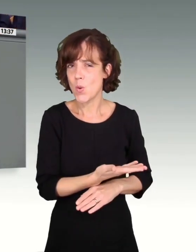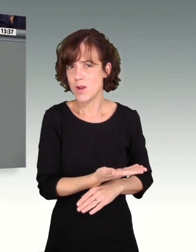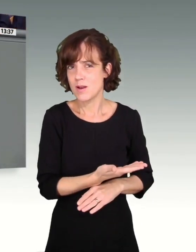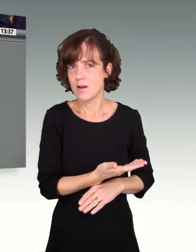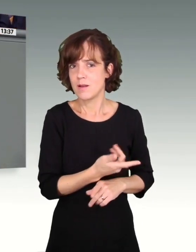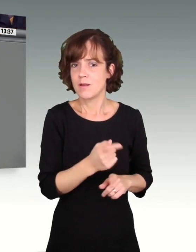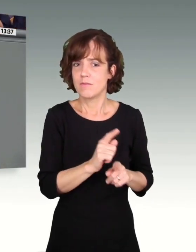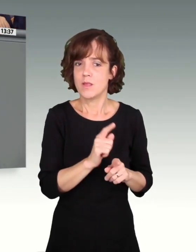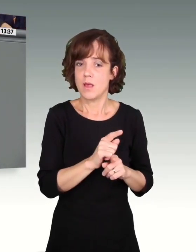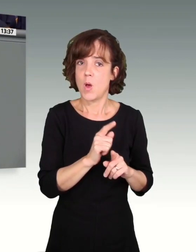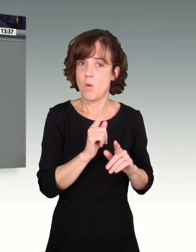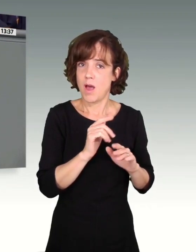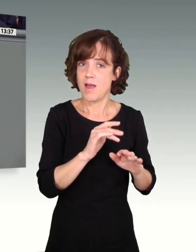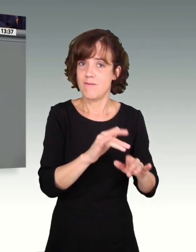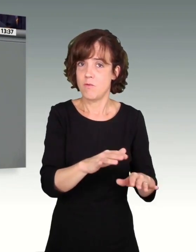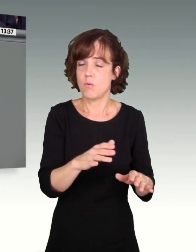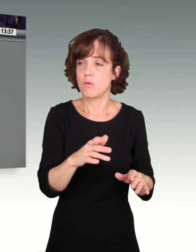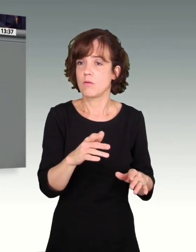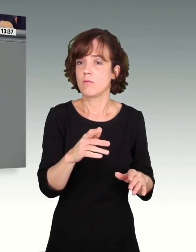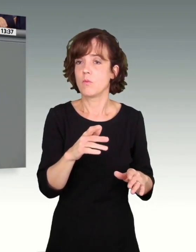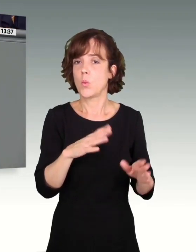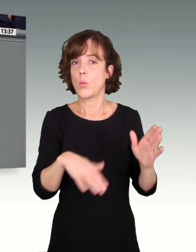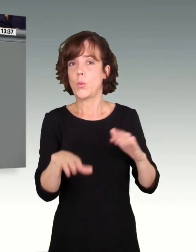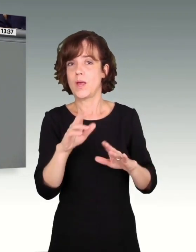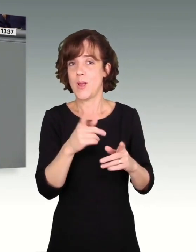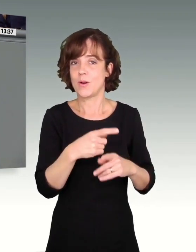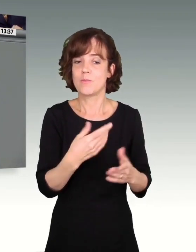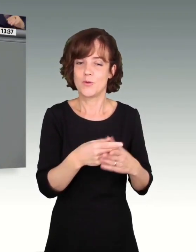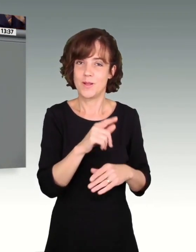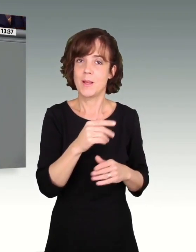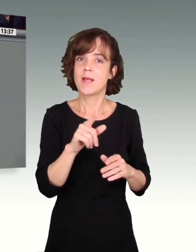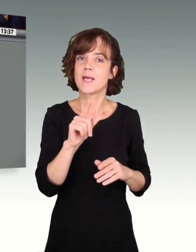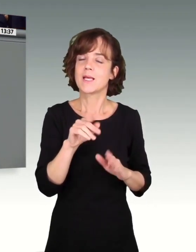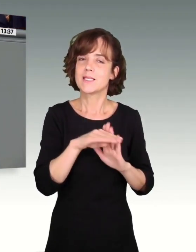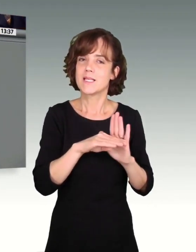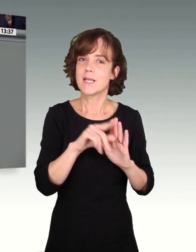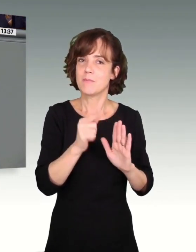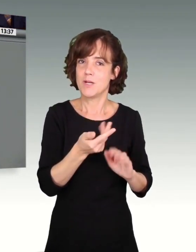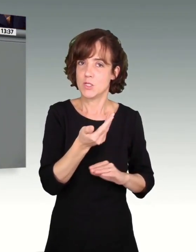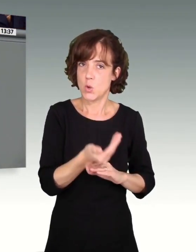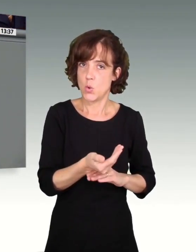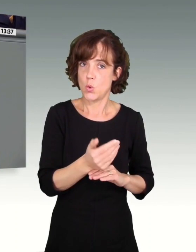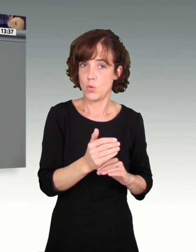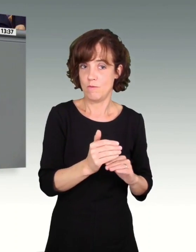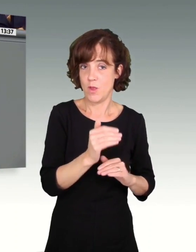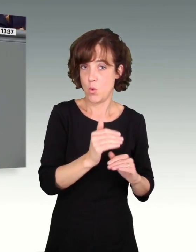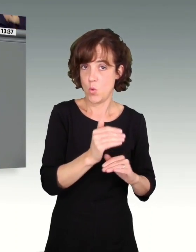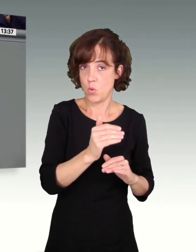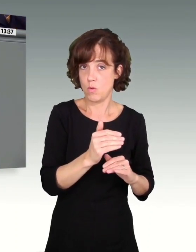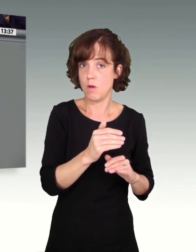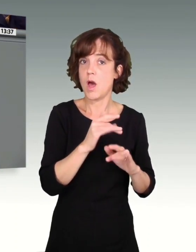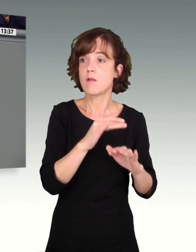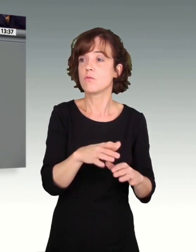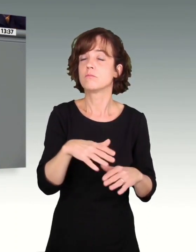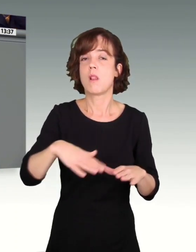Auswirkungen hat, das kann man auch nicht verhehlen, nämlich die Höhe des gesetzlichen Mindestlohns, insbesondere in der Landwirtschaft. Der